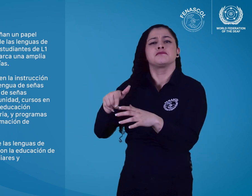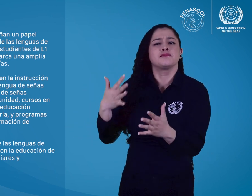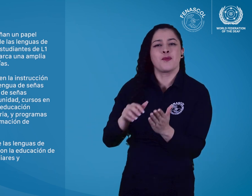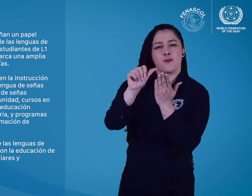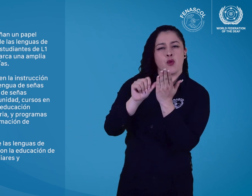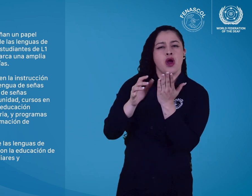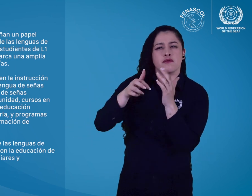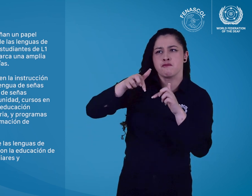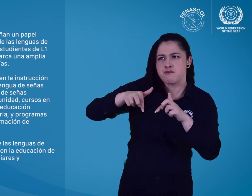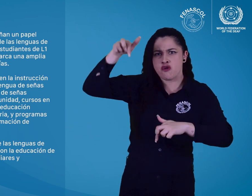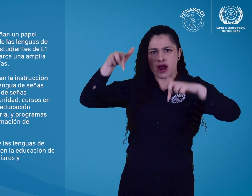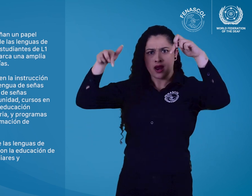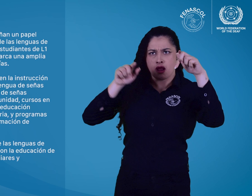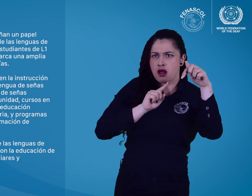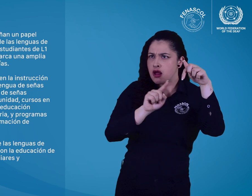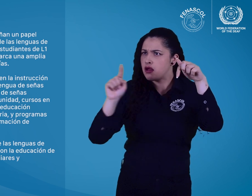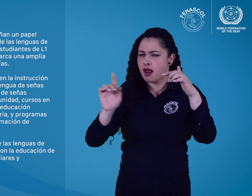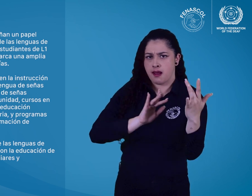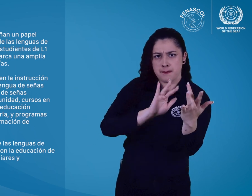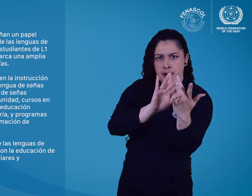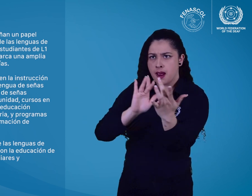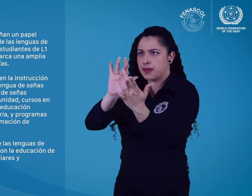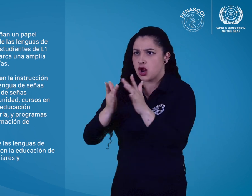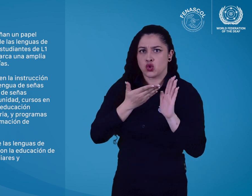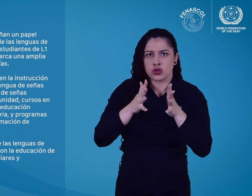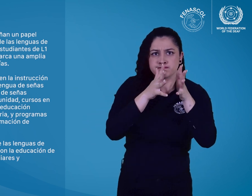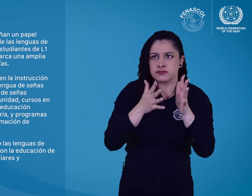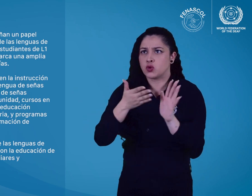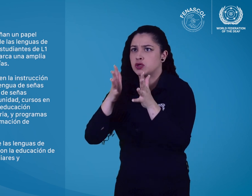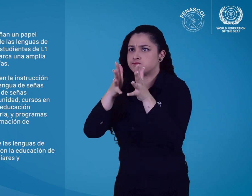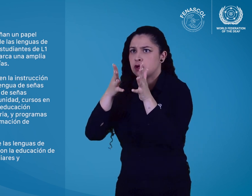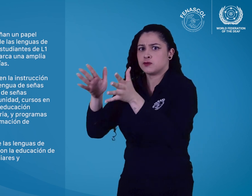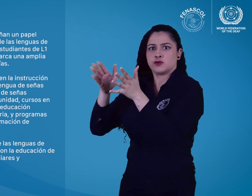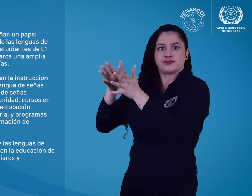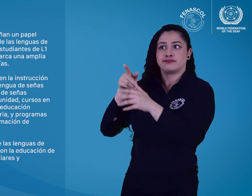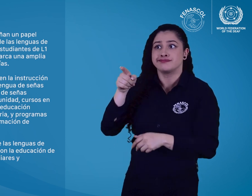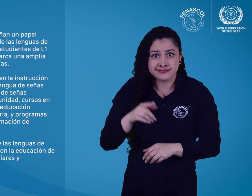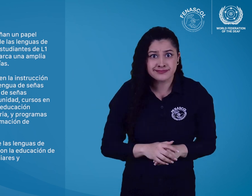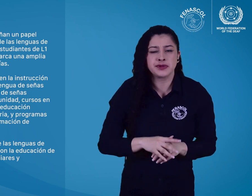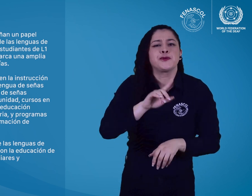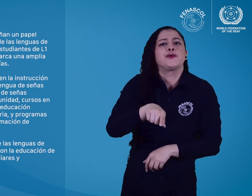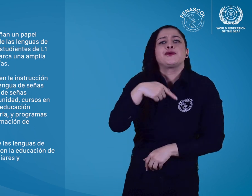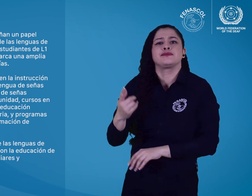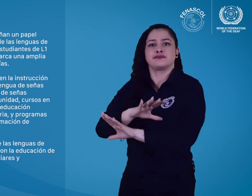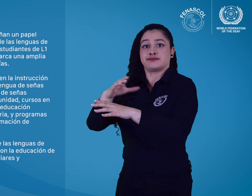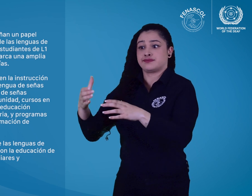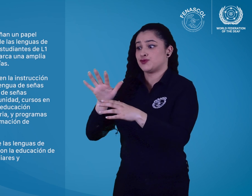la possecundaria, y programas de desarrollo profesional y